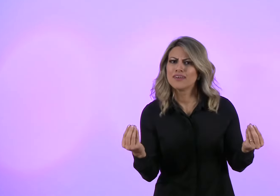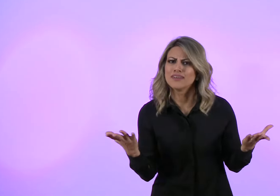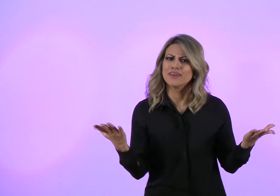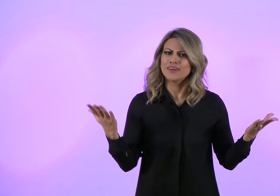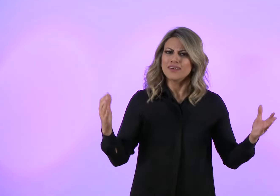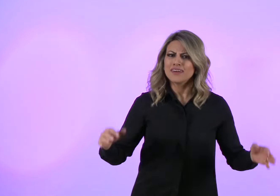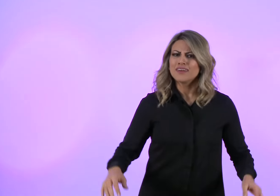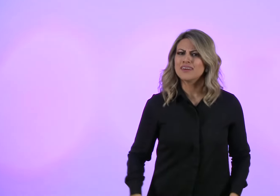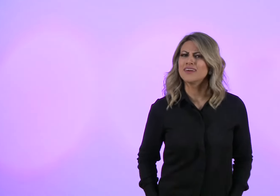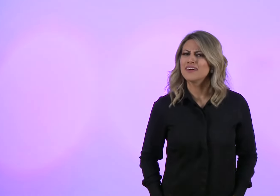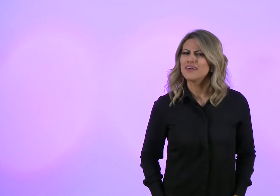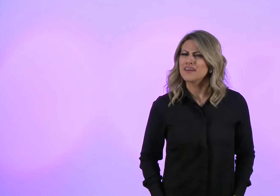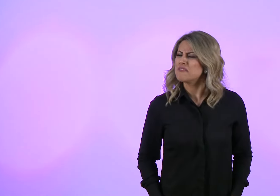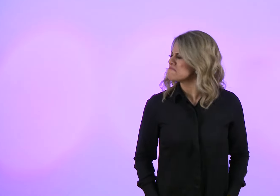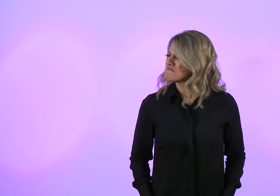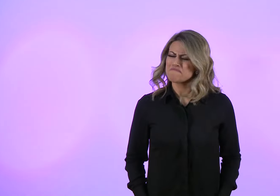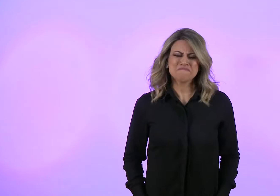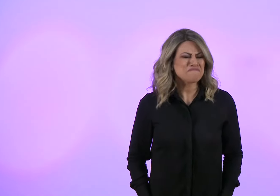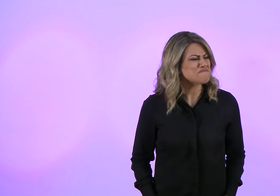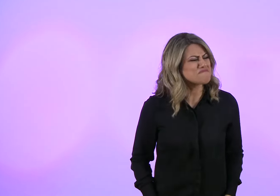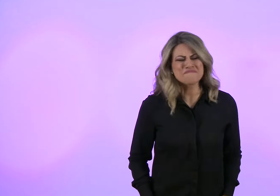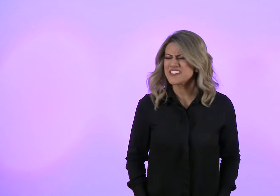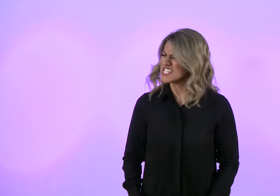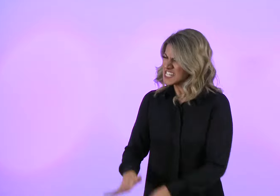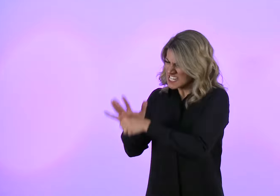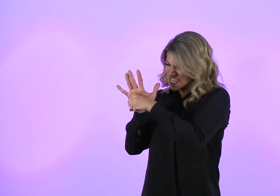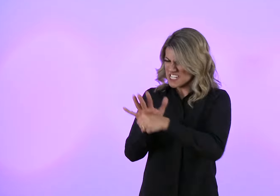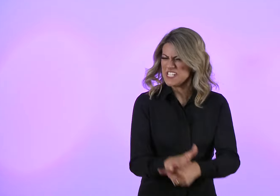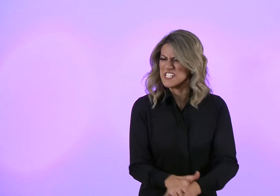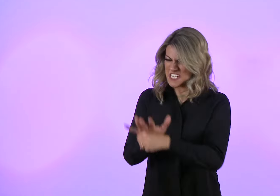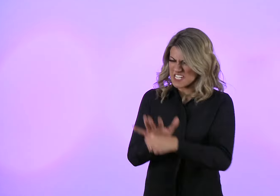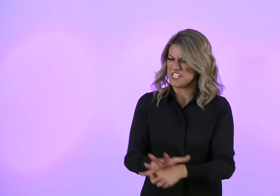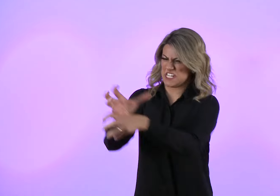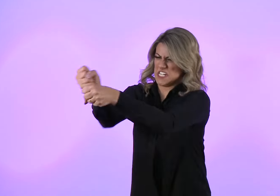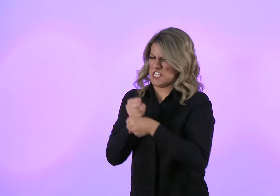pode forçar o amor